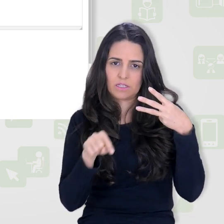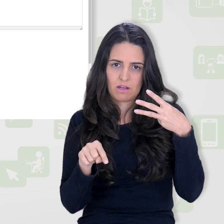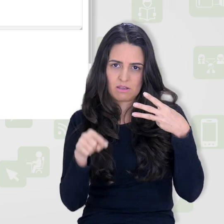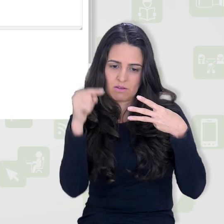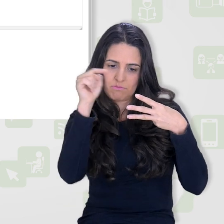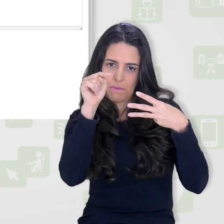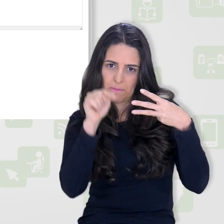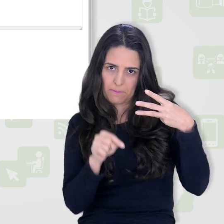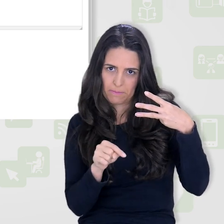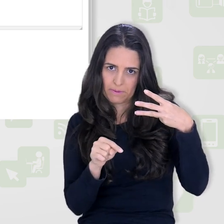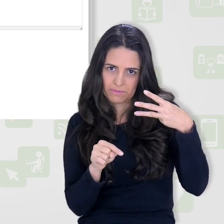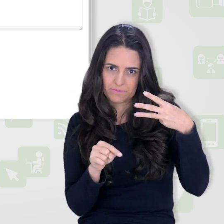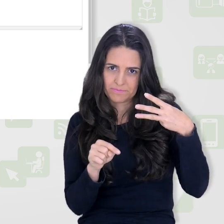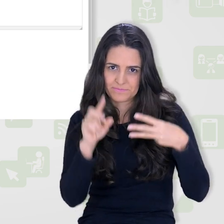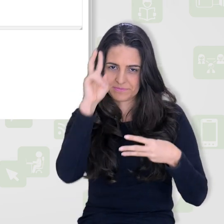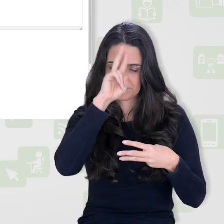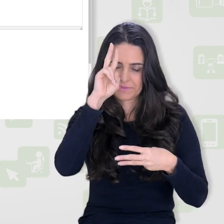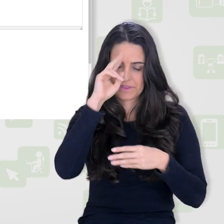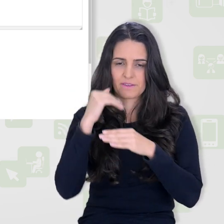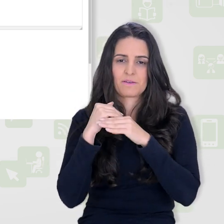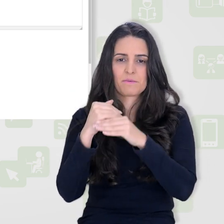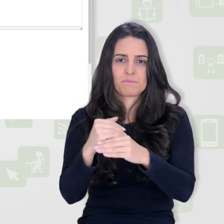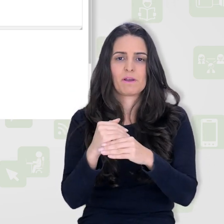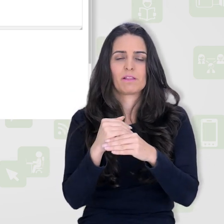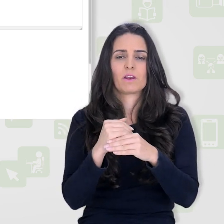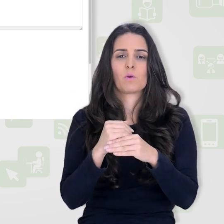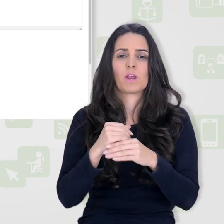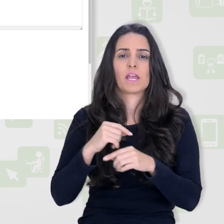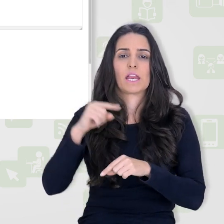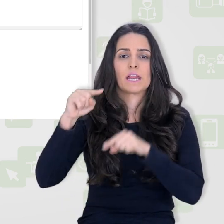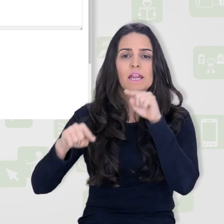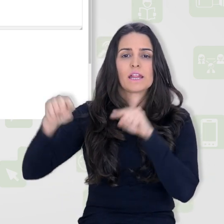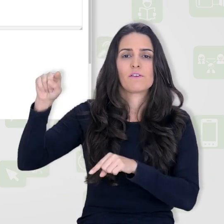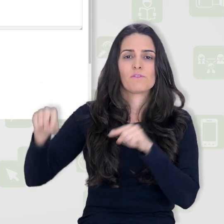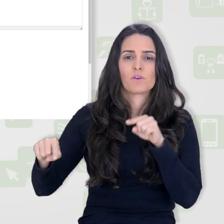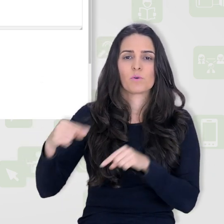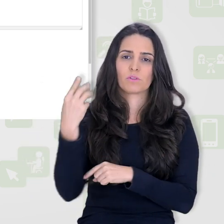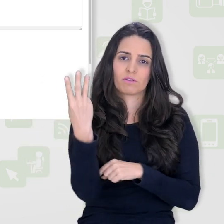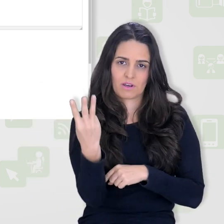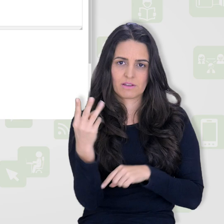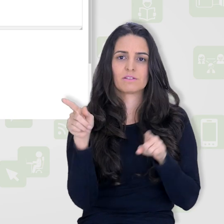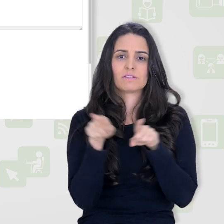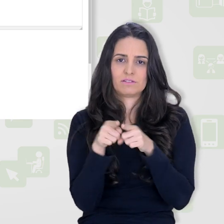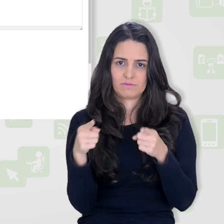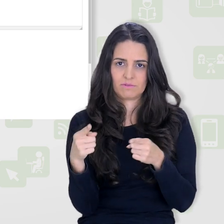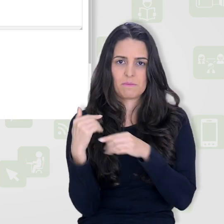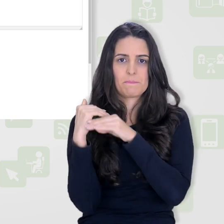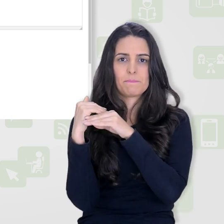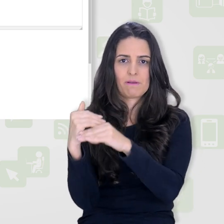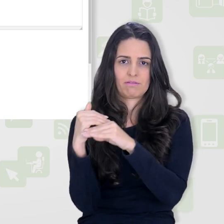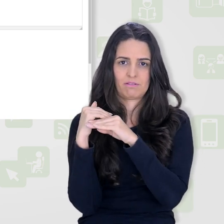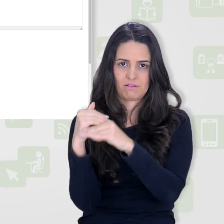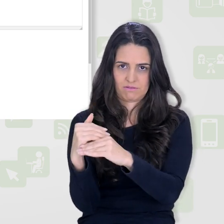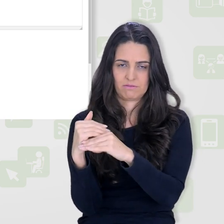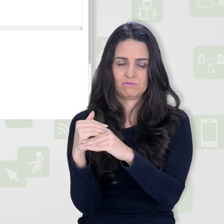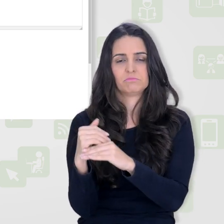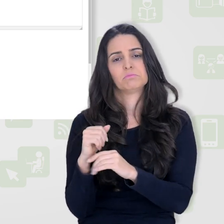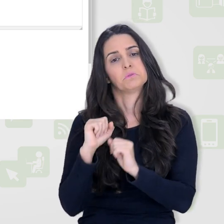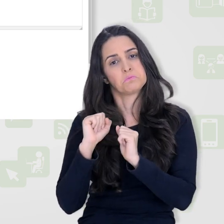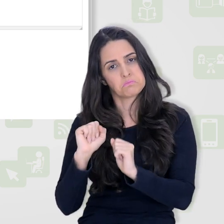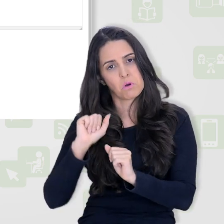critérios e veja aqui que o padrão são três níveis. Já vem três níveis por padrão. Eu posso